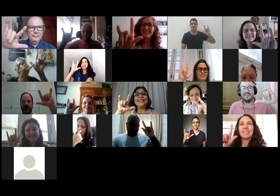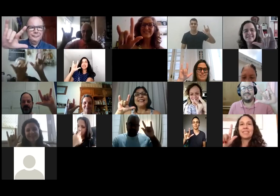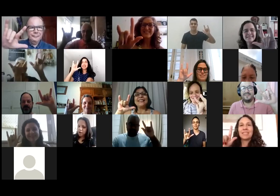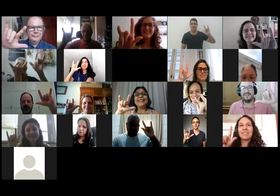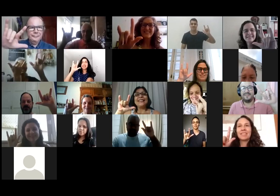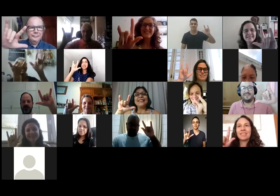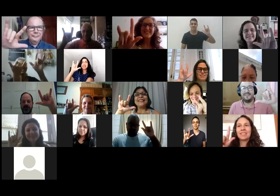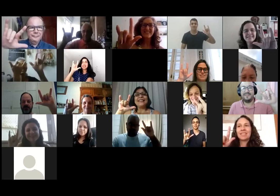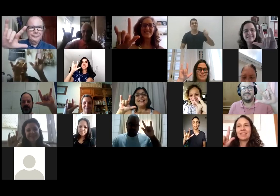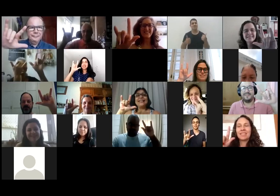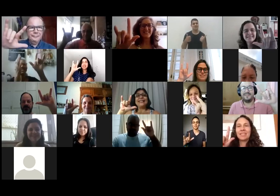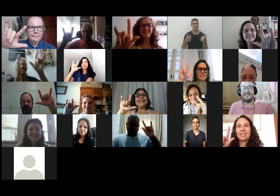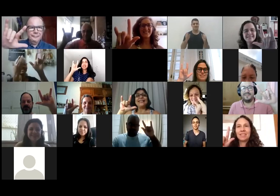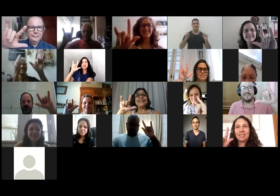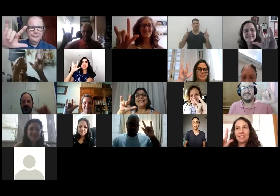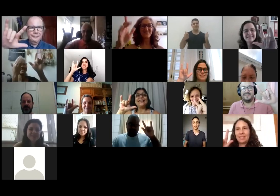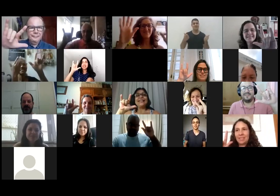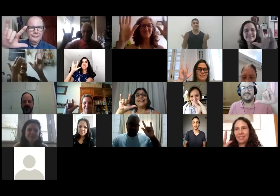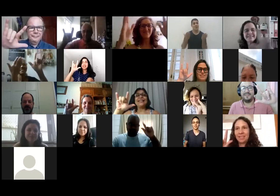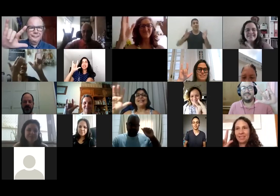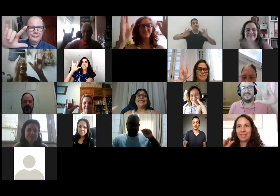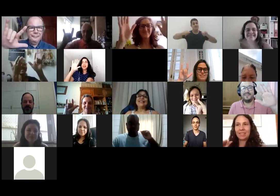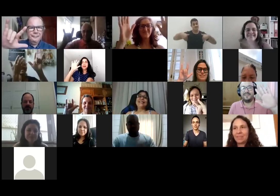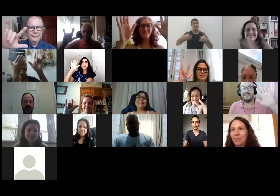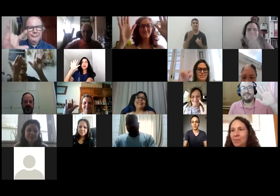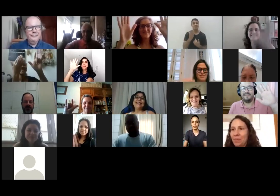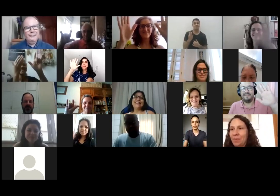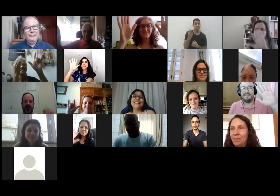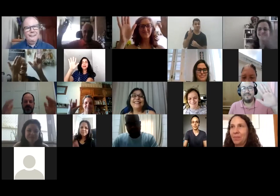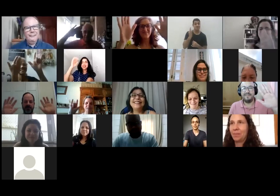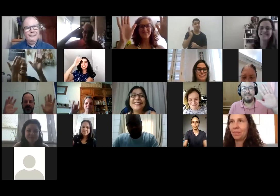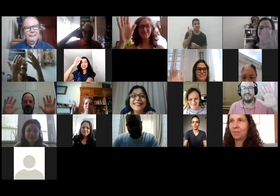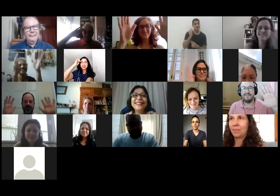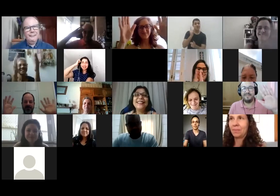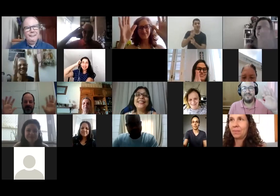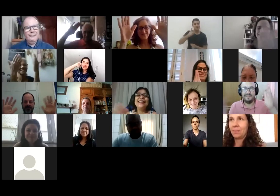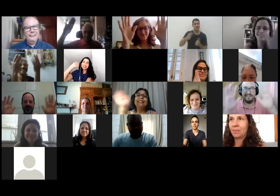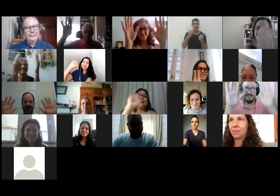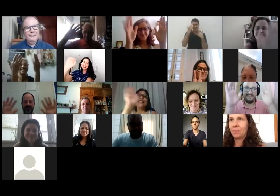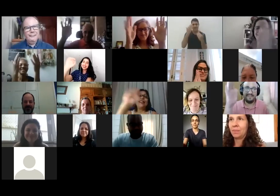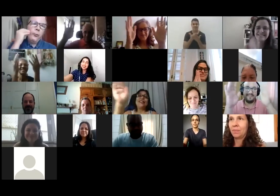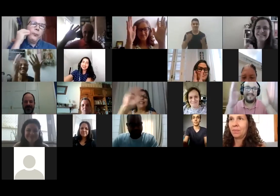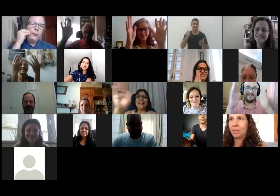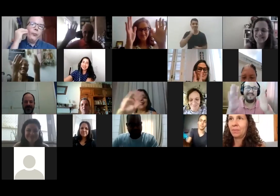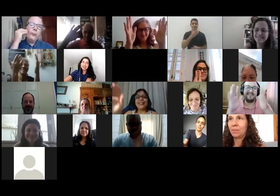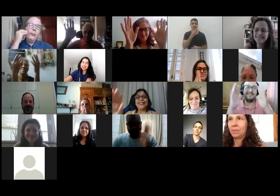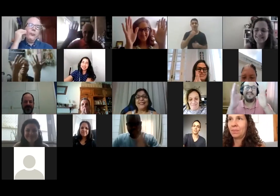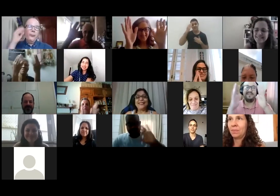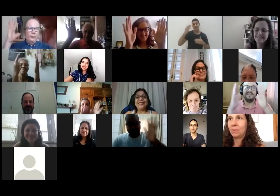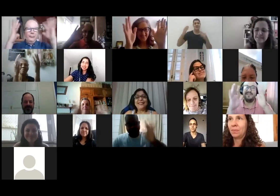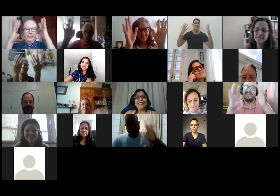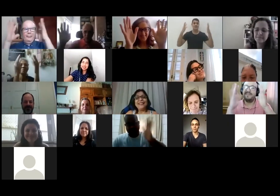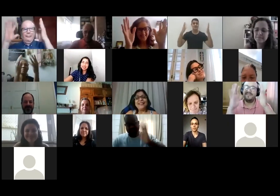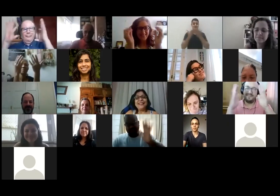Ok. Então, estamos encerrados. Até a próxima. Muito obrigada a todos e todas. obrigada, gente. Palmas, aplausos. Obrigada, gente.